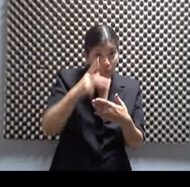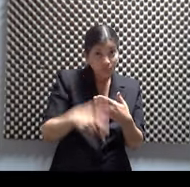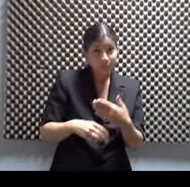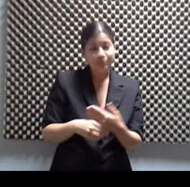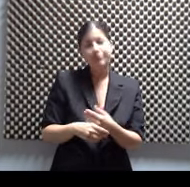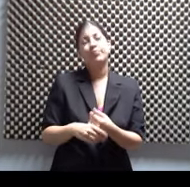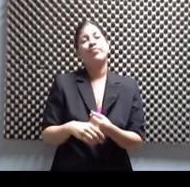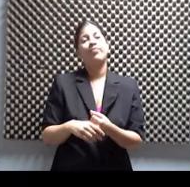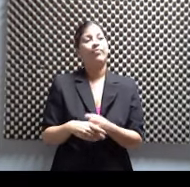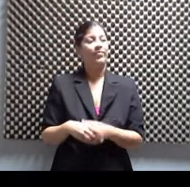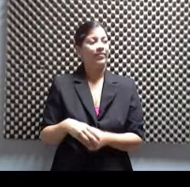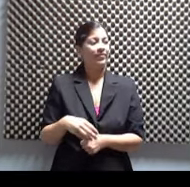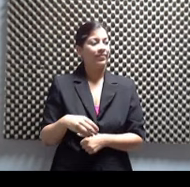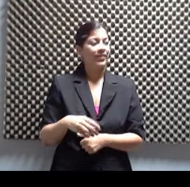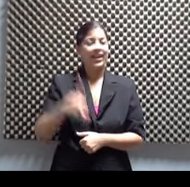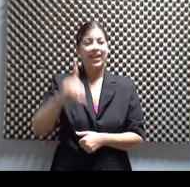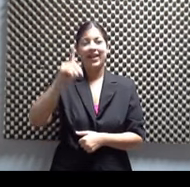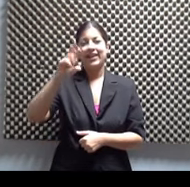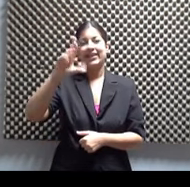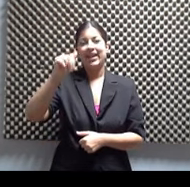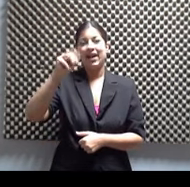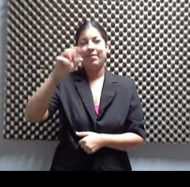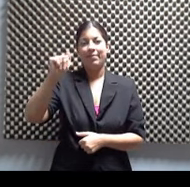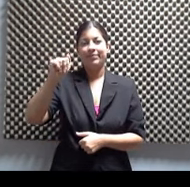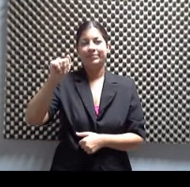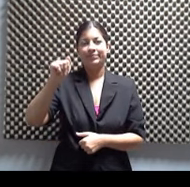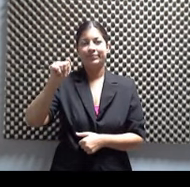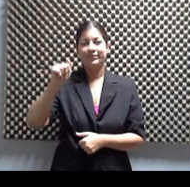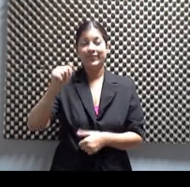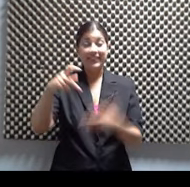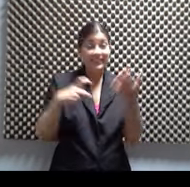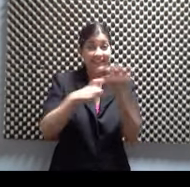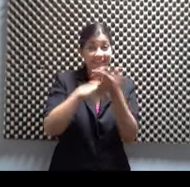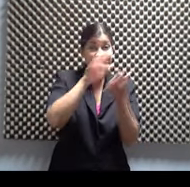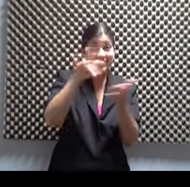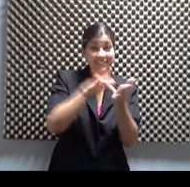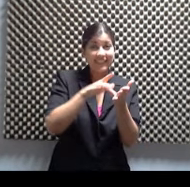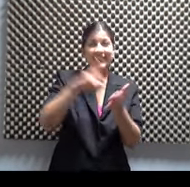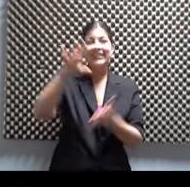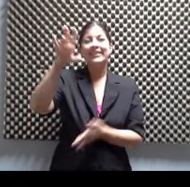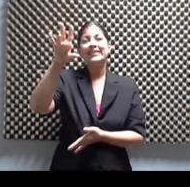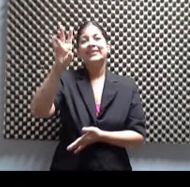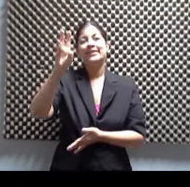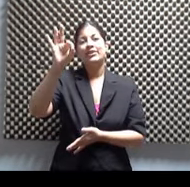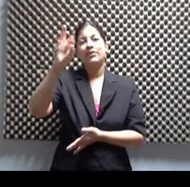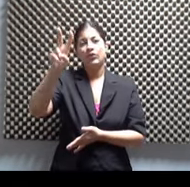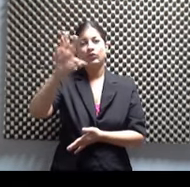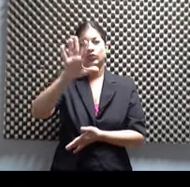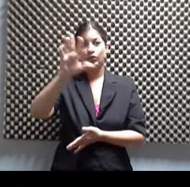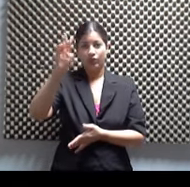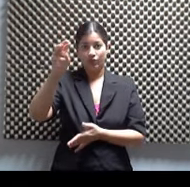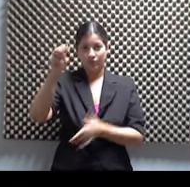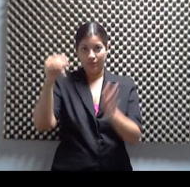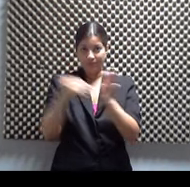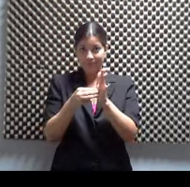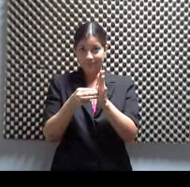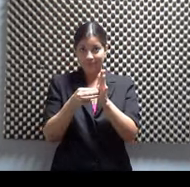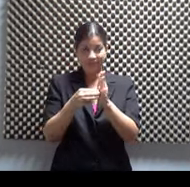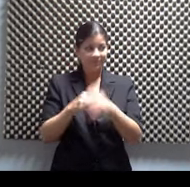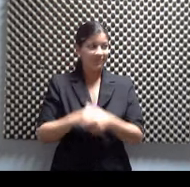amiguito mío. Ticket Center, 792-5000 y Bellas Artes, 620-4444. Lo estoy diciendo muy rápido.